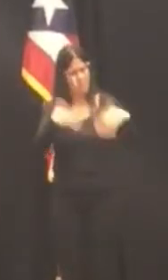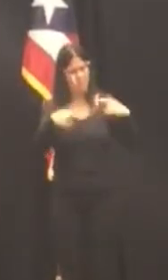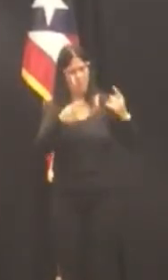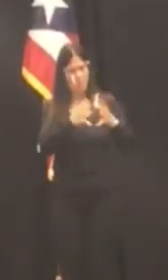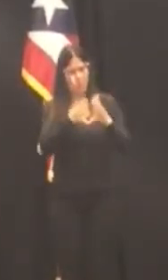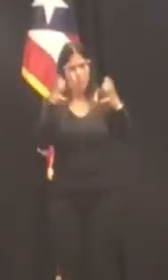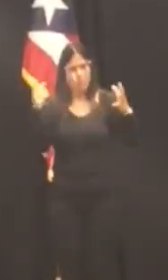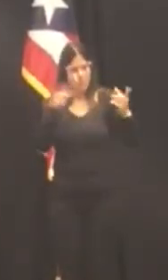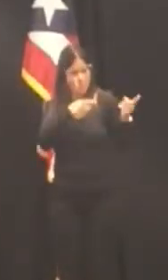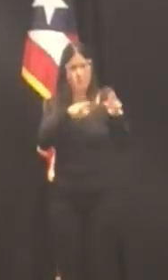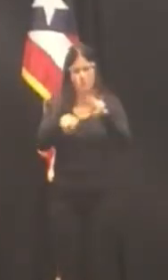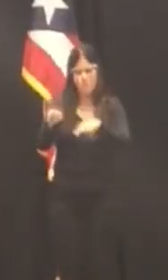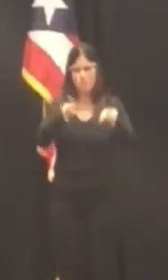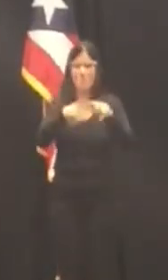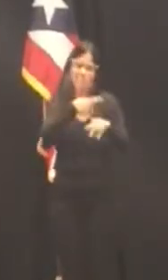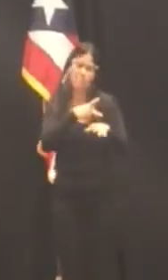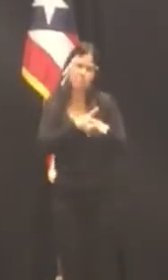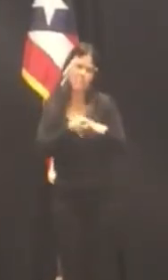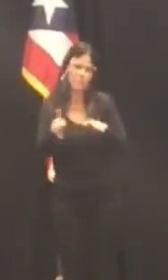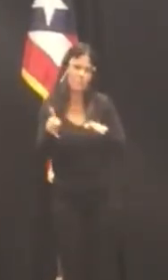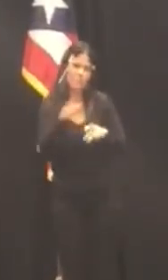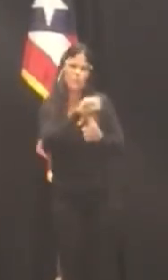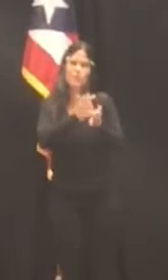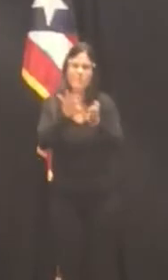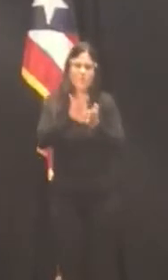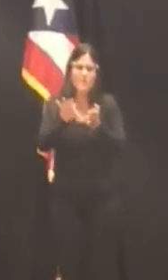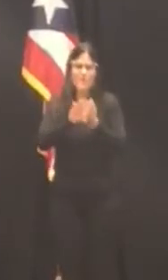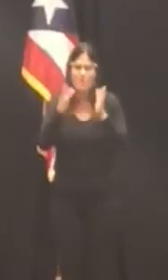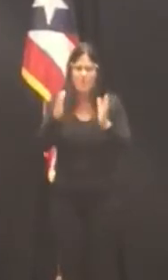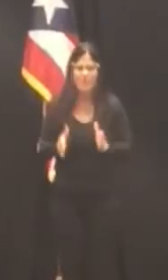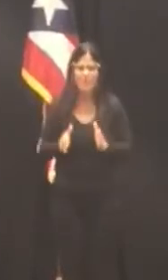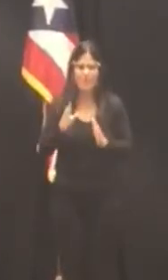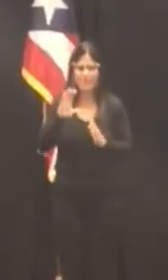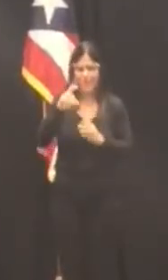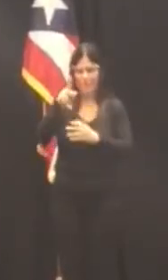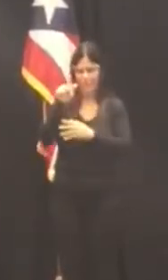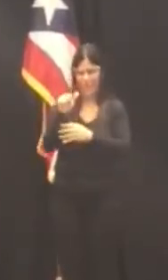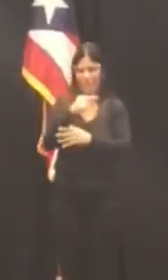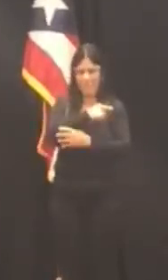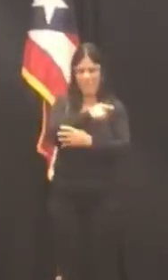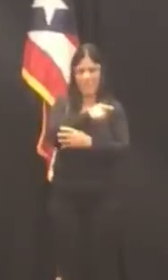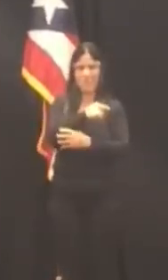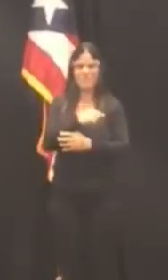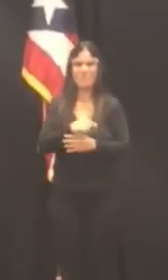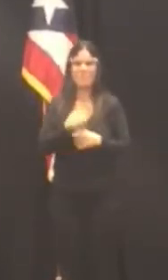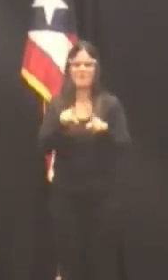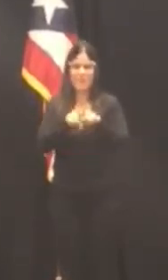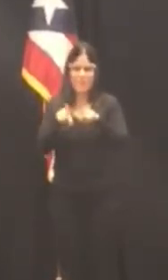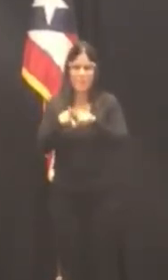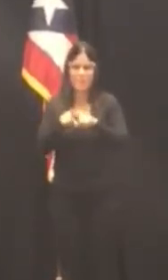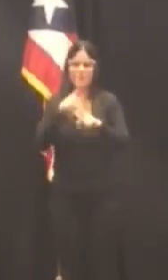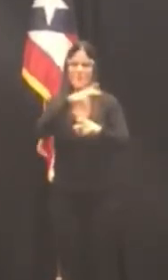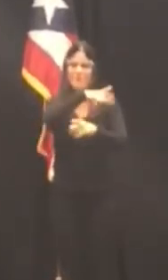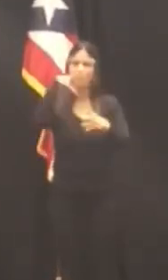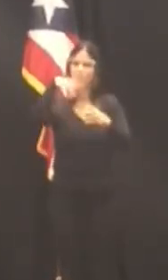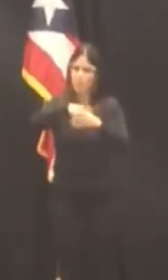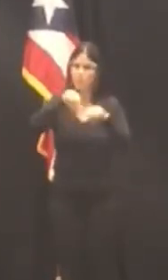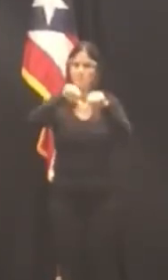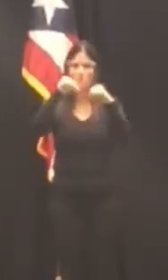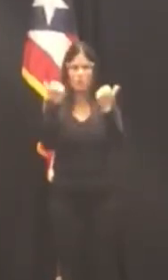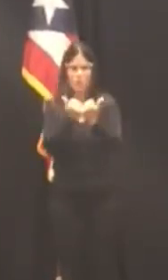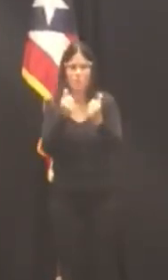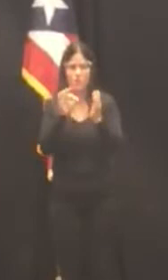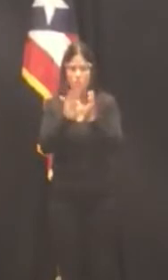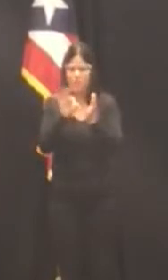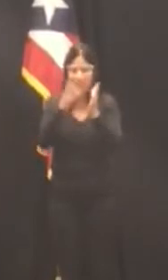profesión de los CPA por parte del Estado. También ha participado en la Asociación Americana de Contabilidad, la